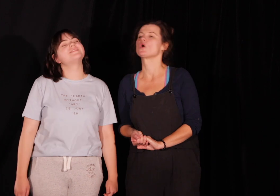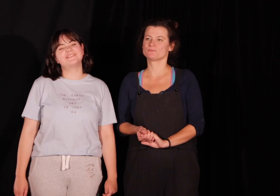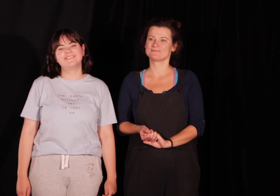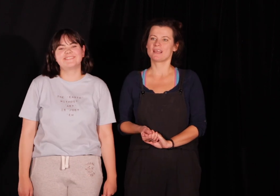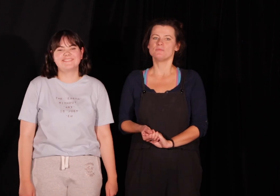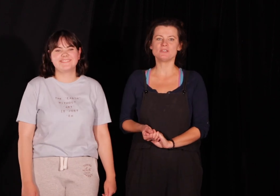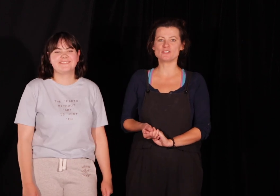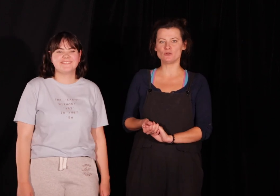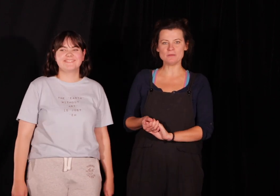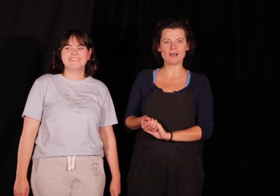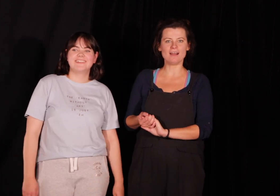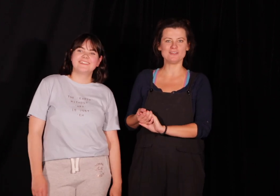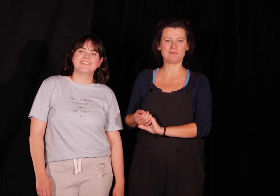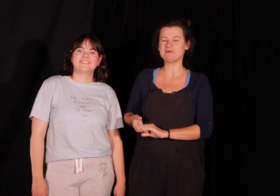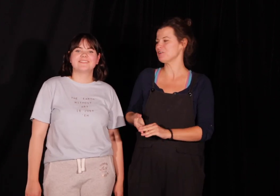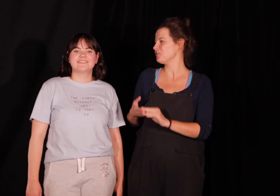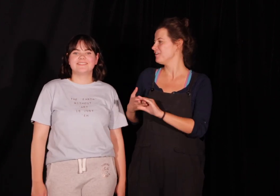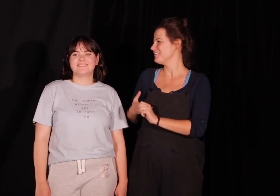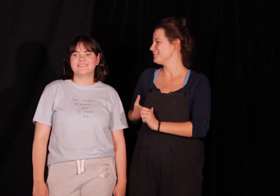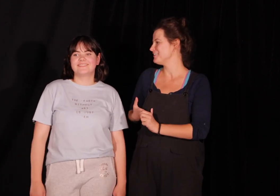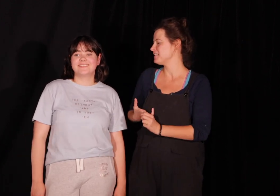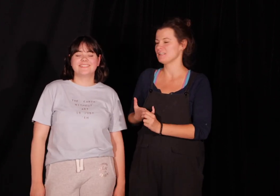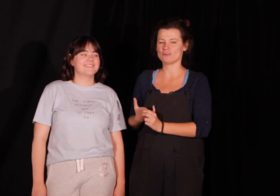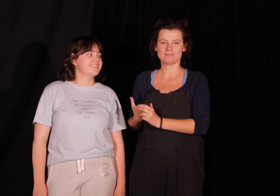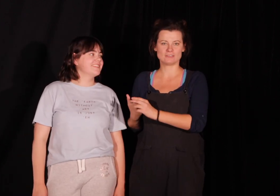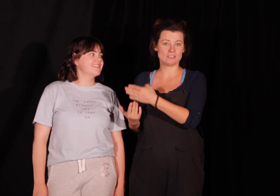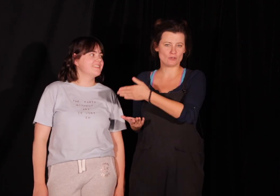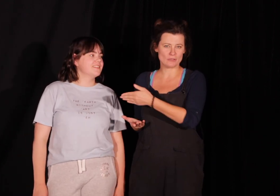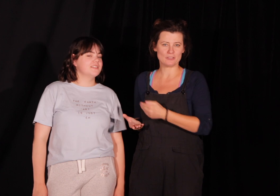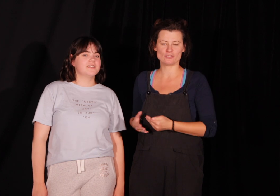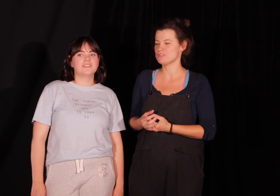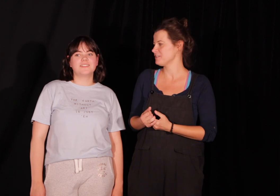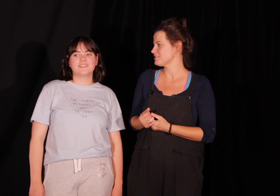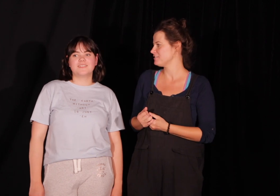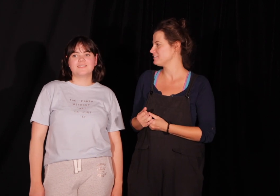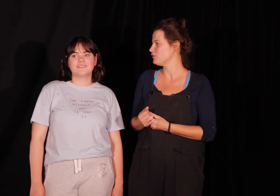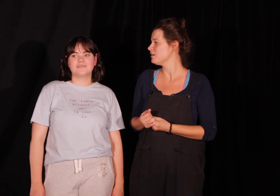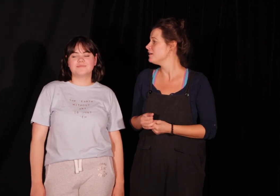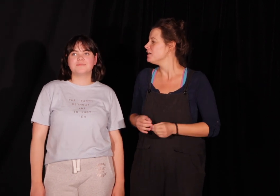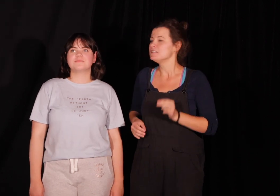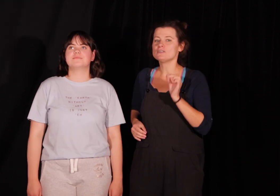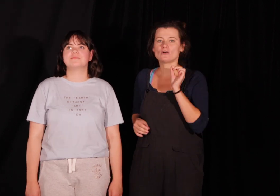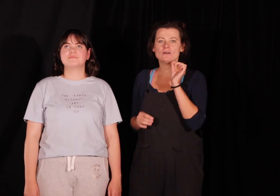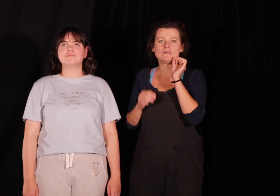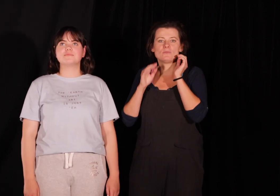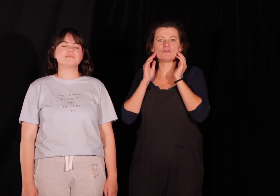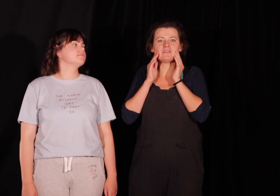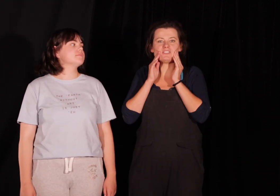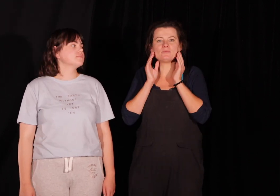My się bardzo lubimy, ale nie robimy tego dlatego, znaczy nie wykonujemy tego ćwiczenia właśnie dlatego, tylko po to właśnie, żeby